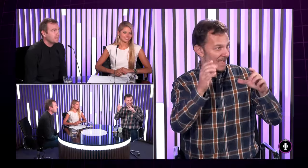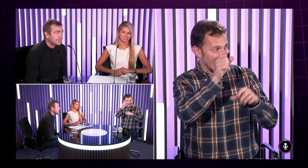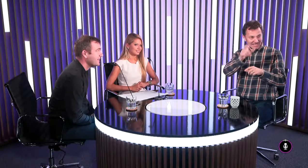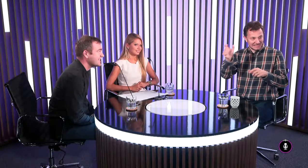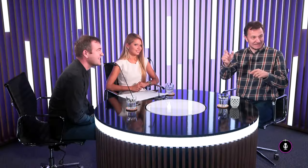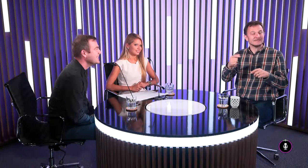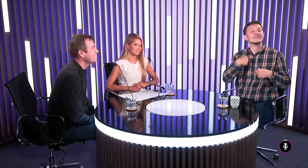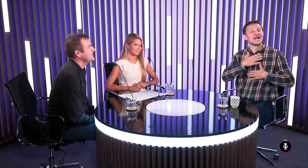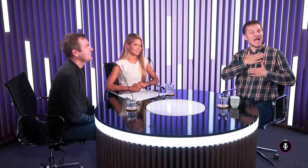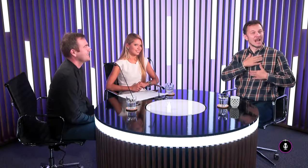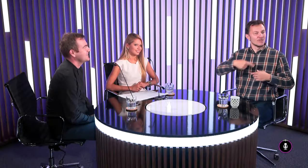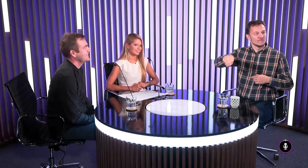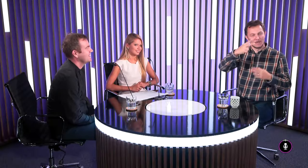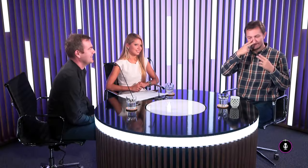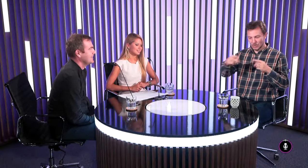milí diváci